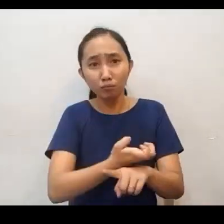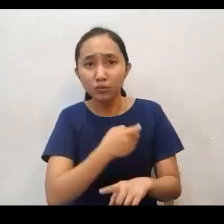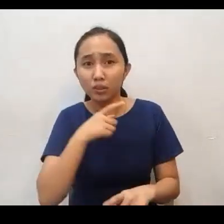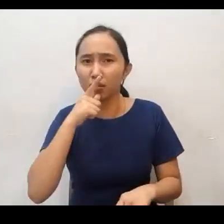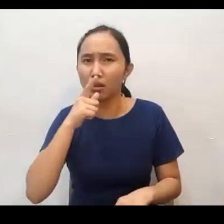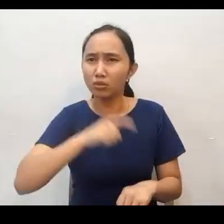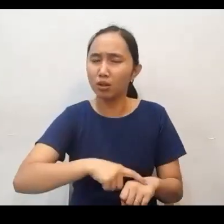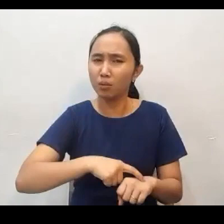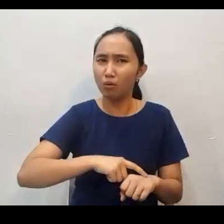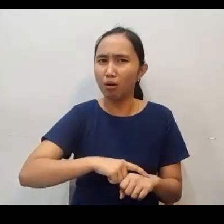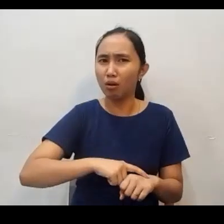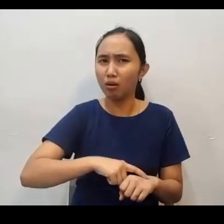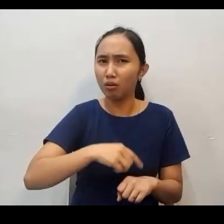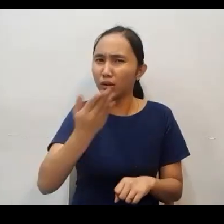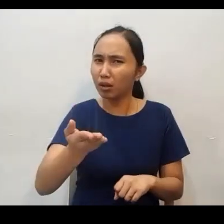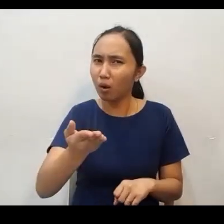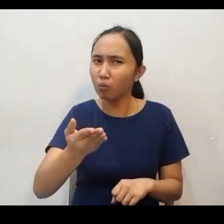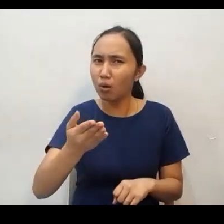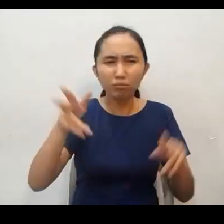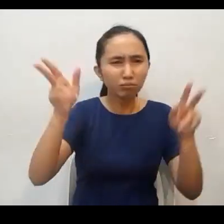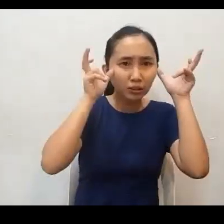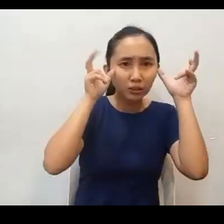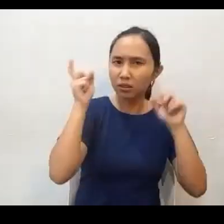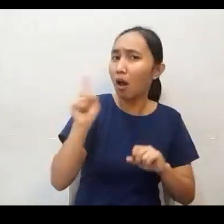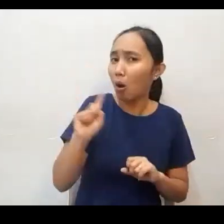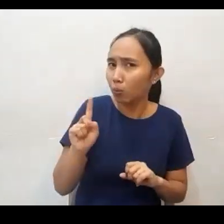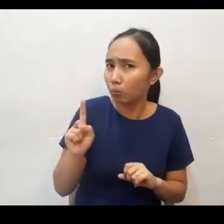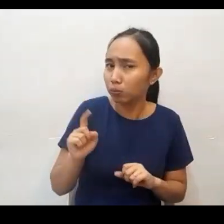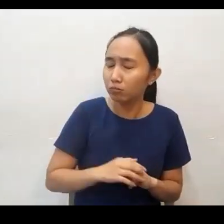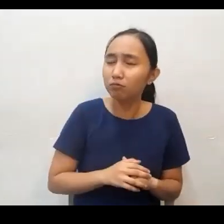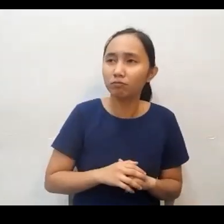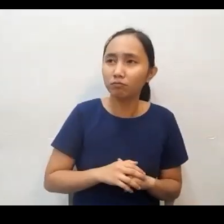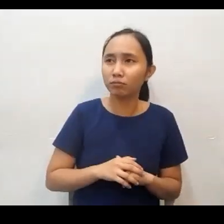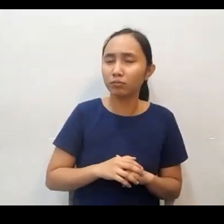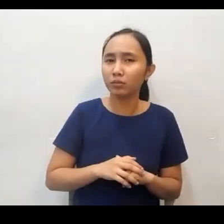Kaya sinabi niya, kada tanghalian, ano ba yung pinapakinggan mo dyan?